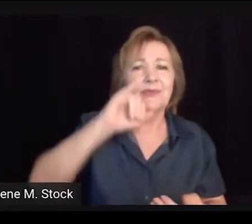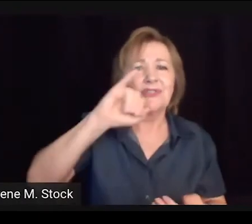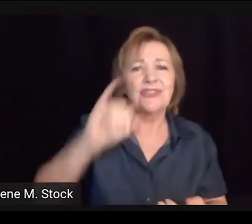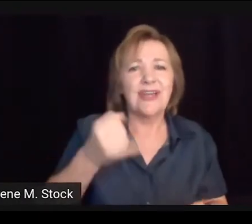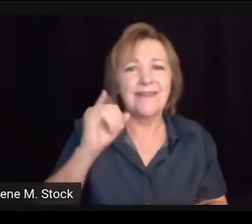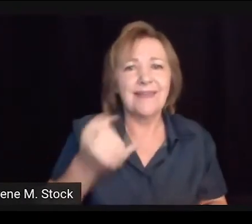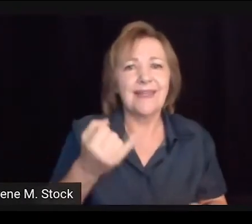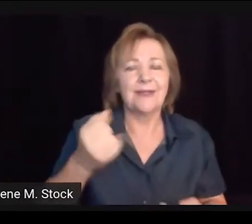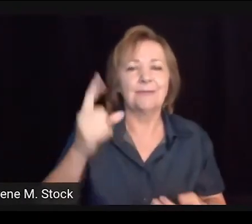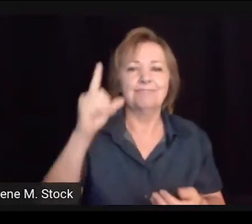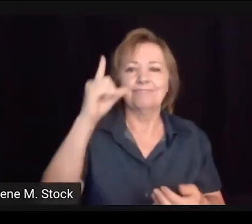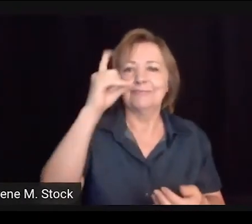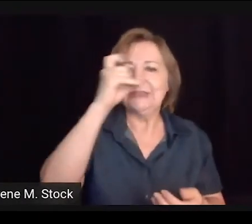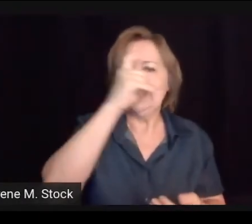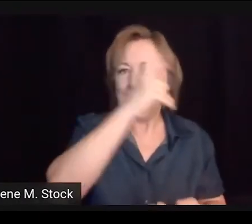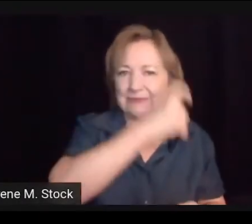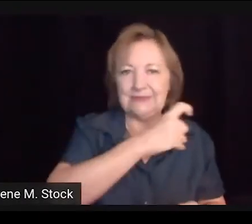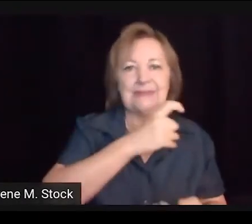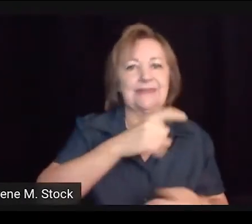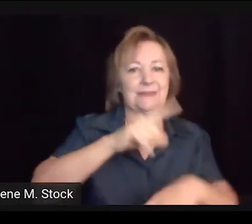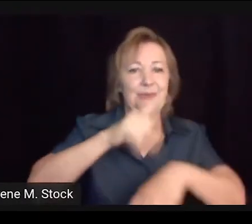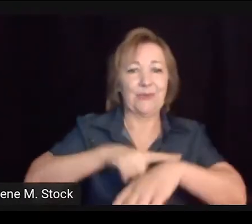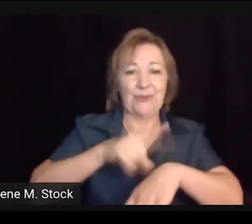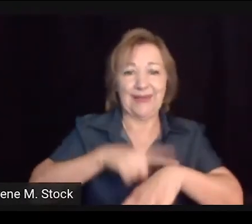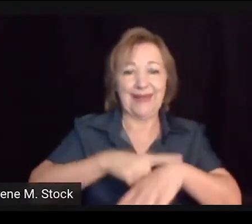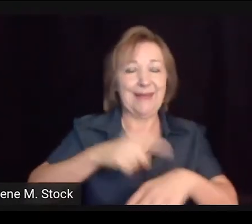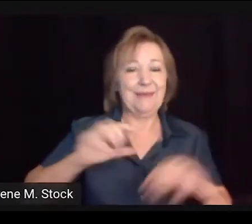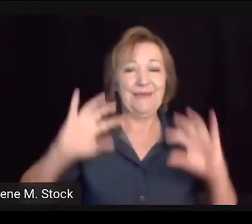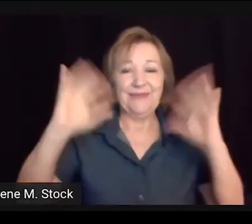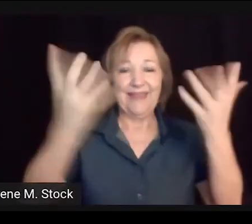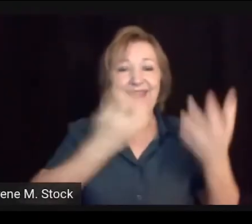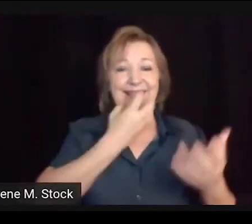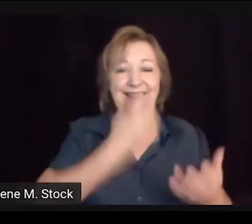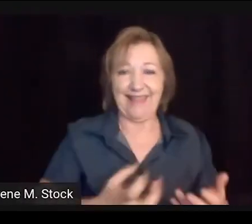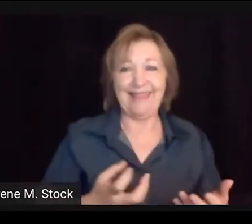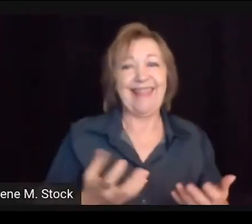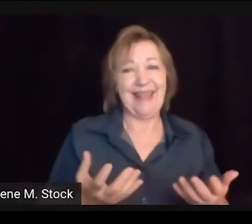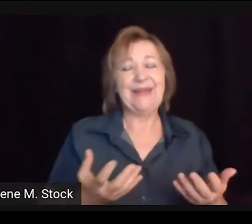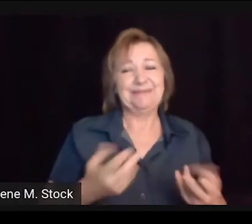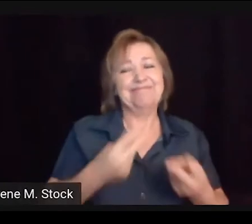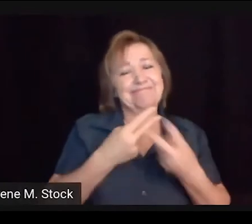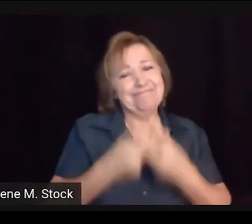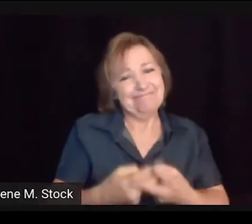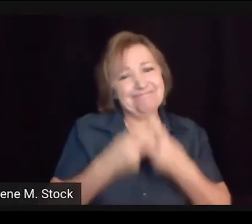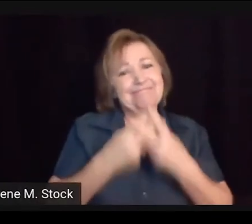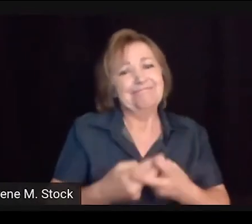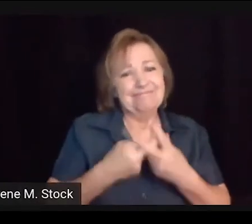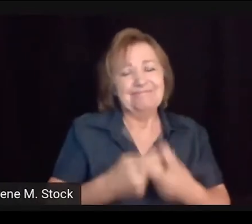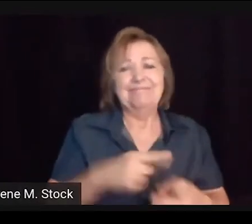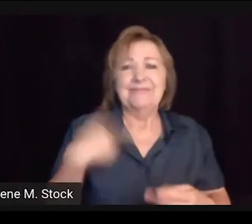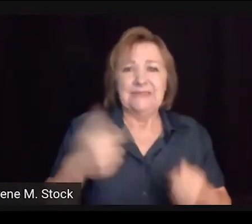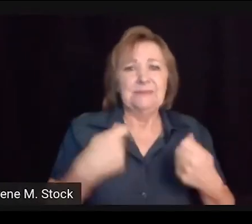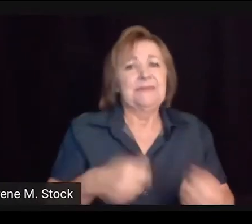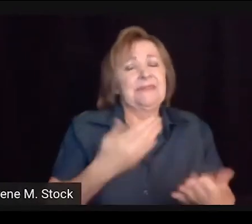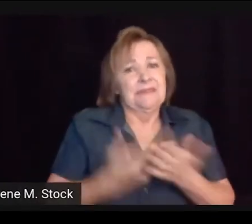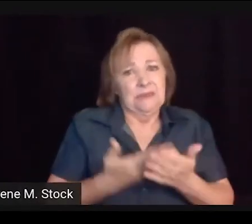porque ela começa aqui em dezembro, janeiro. Eu sei que é um mês difícil, é momento das